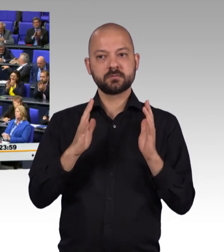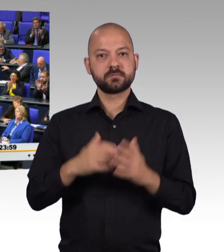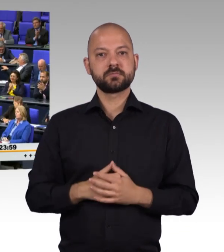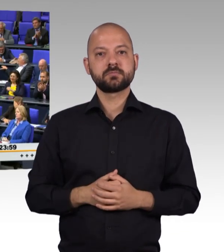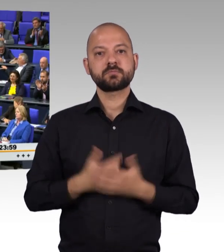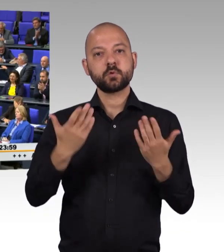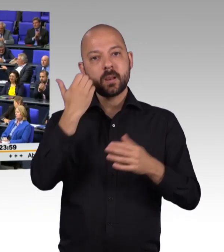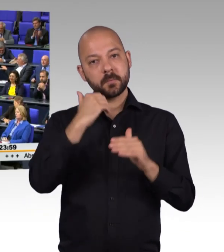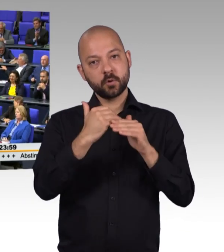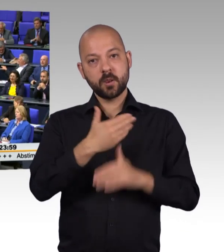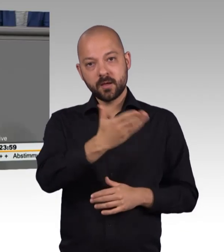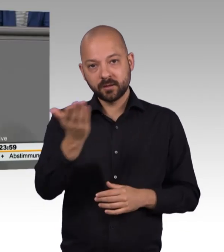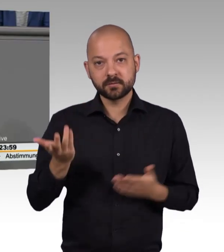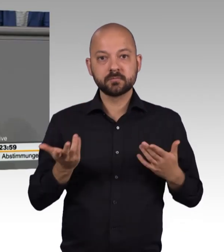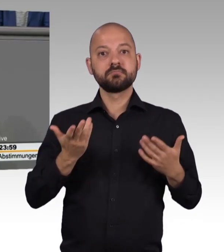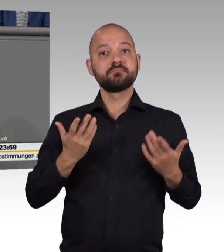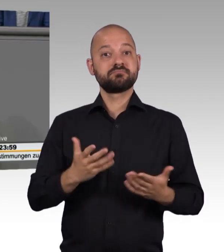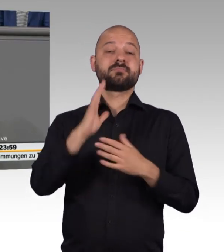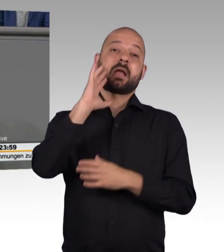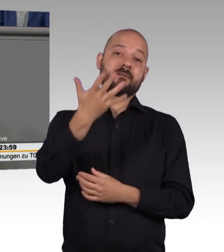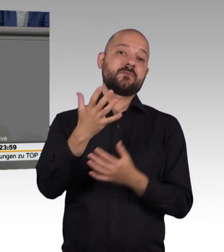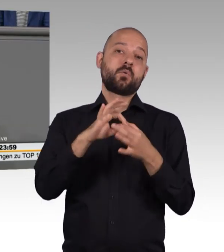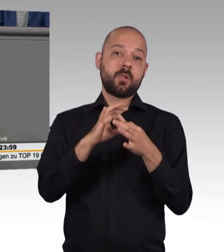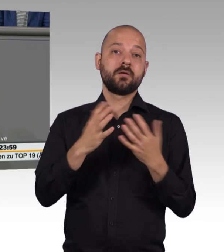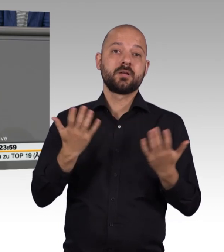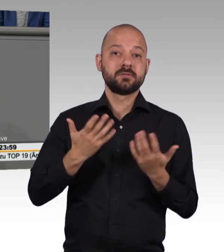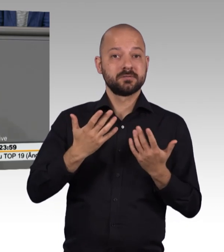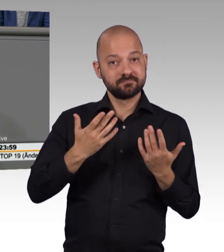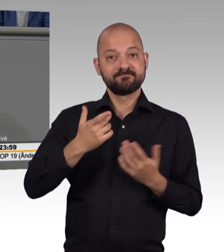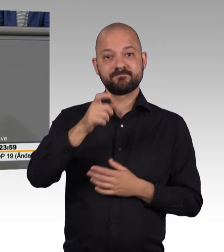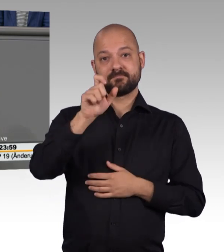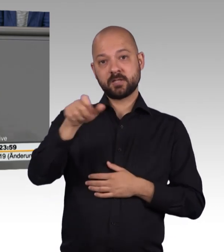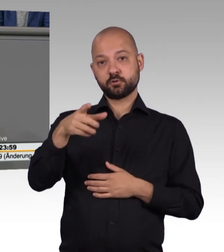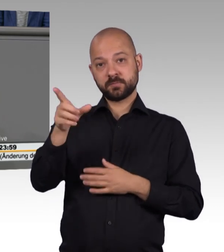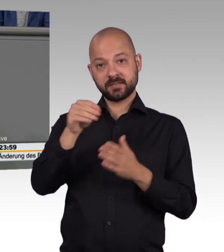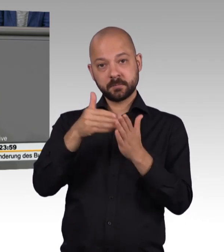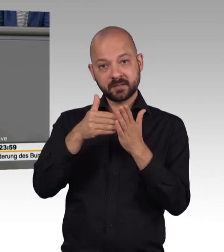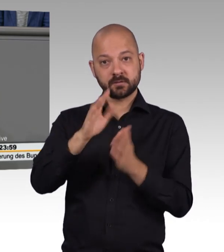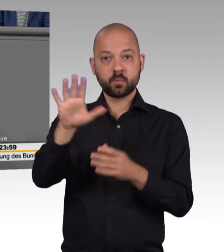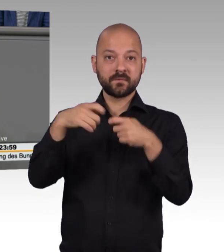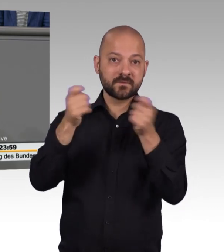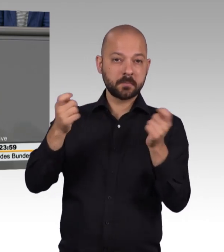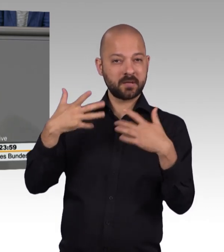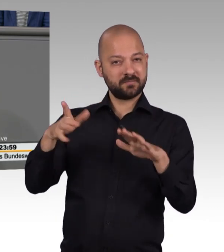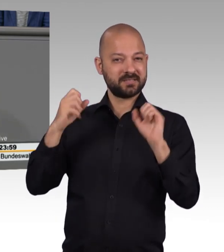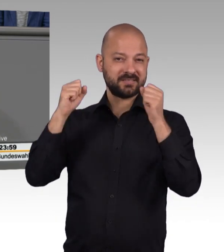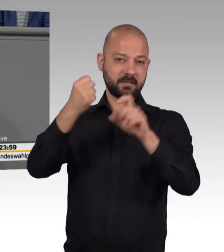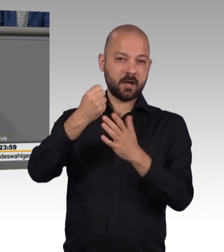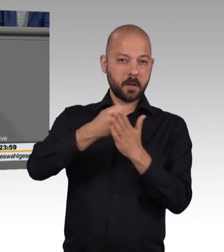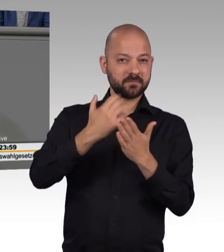ist vor allem ein Erfolg der Menschen mit Behinderung und ihrer Verbände, die jahrelang dafür gekämpft haben. Die Opposition hat